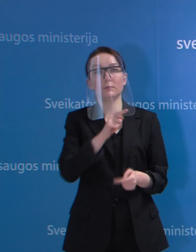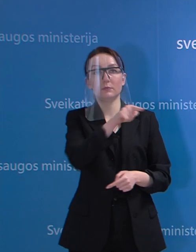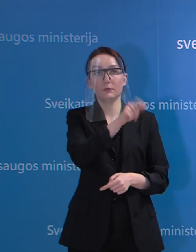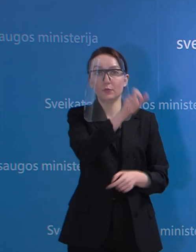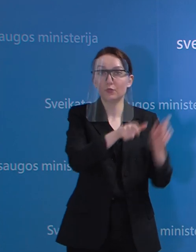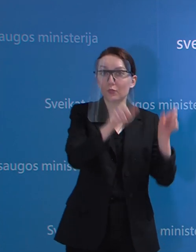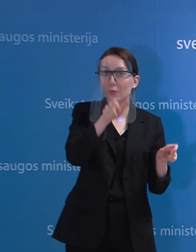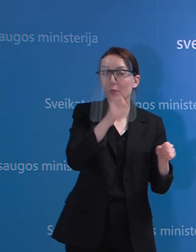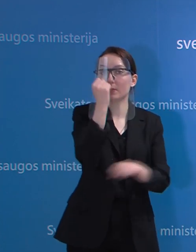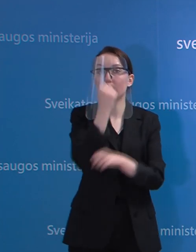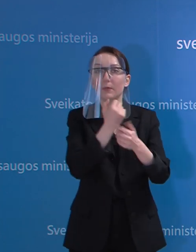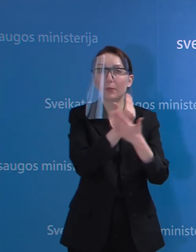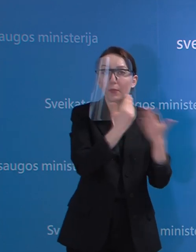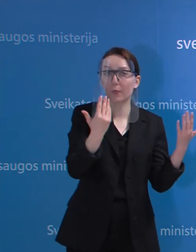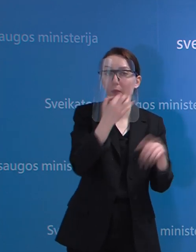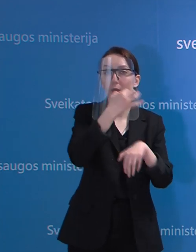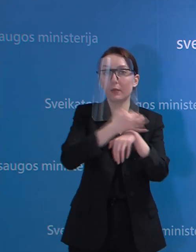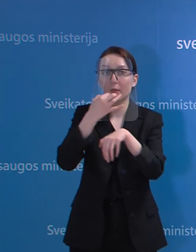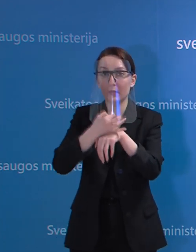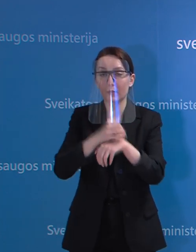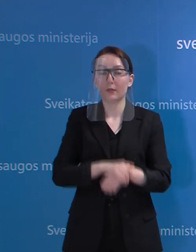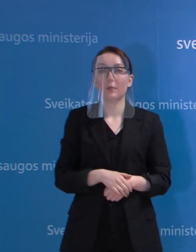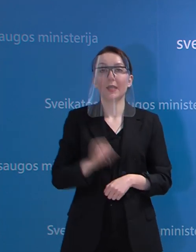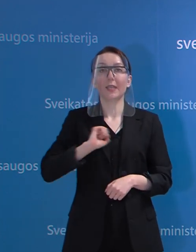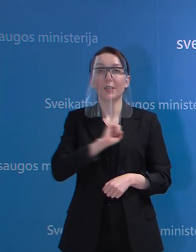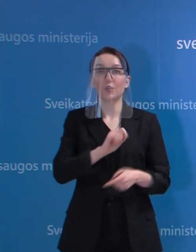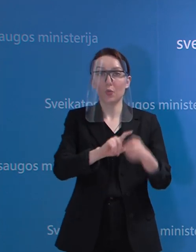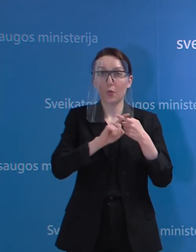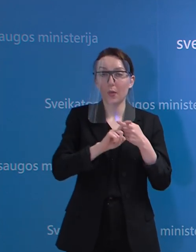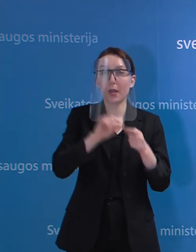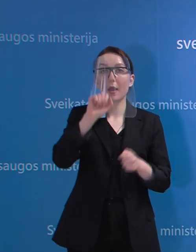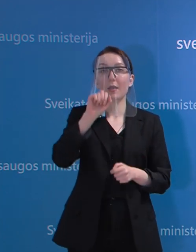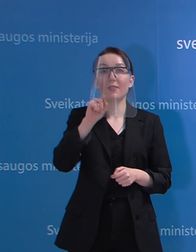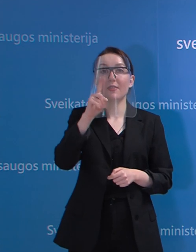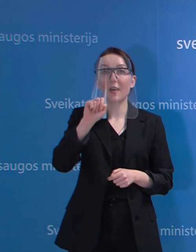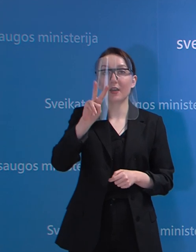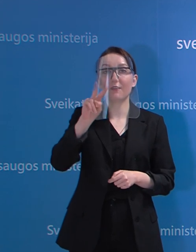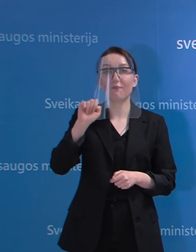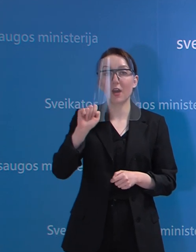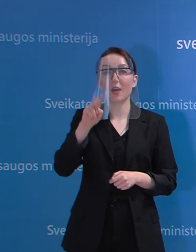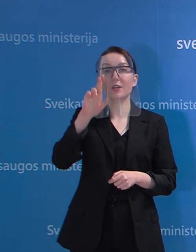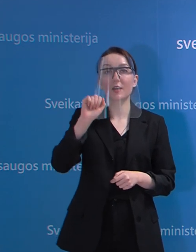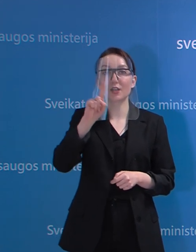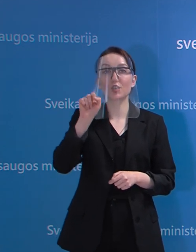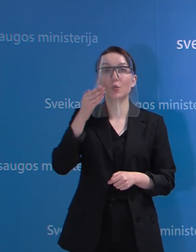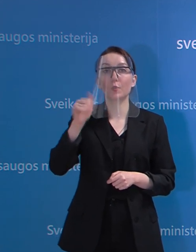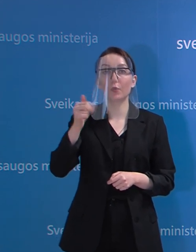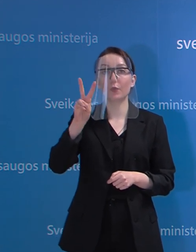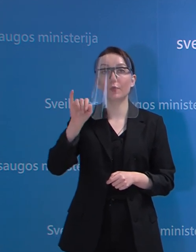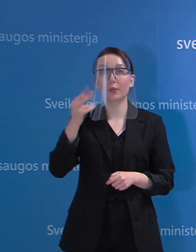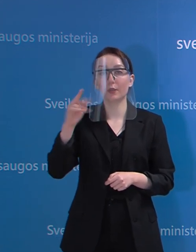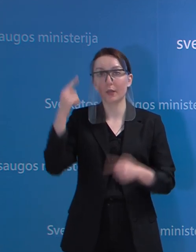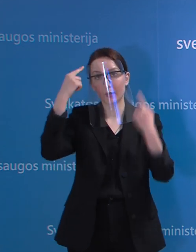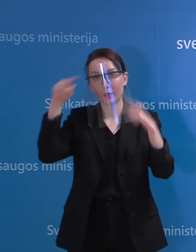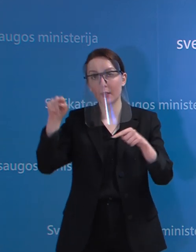Pirmiausia, reikėtų kreiptis į gydytėjoje epidemiologią Daivą Razmuvienę ir jos kolegas. Taigi,